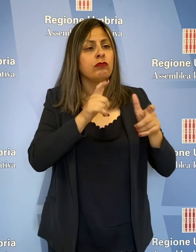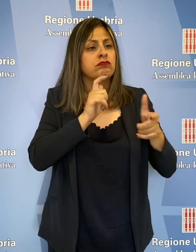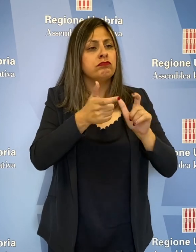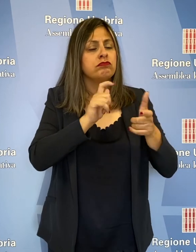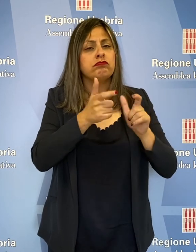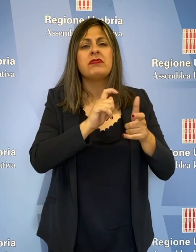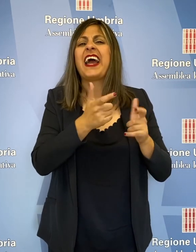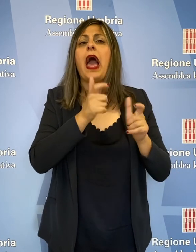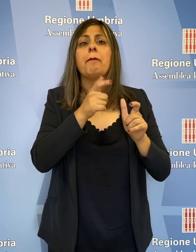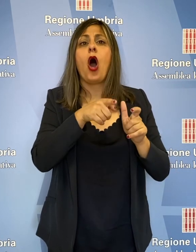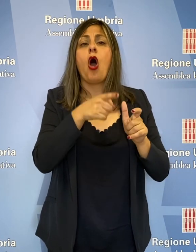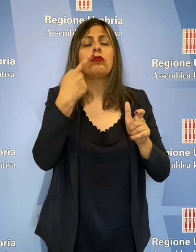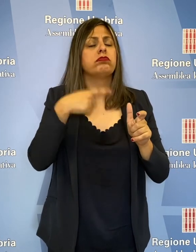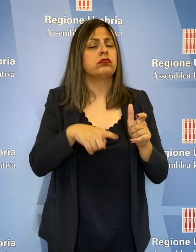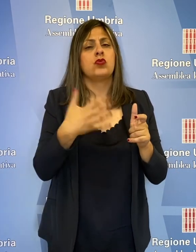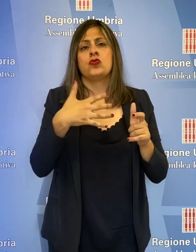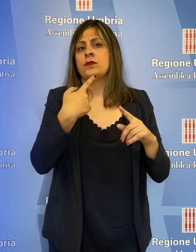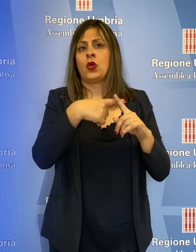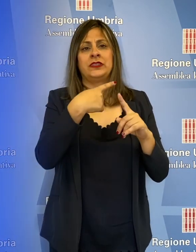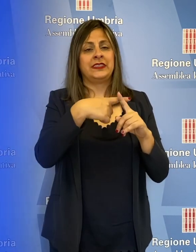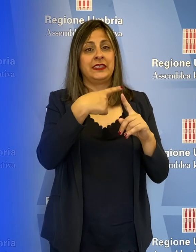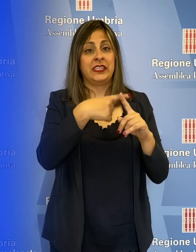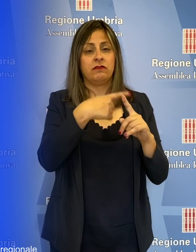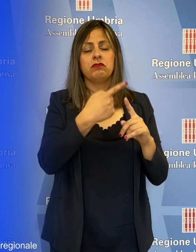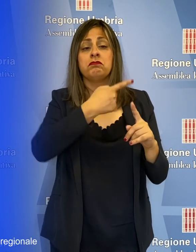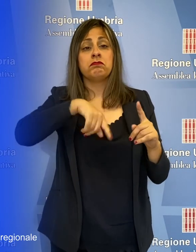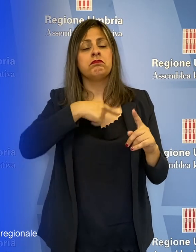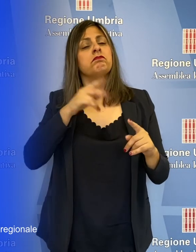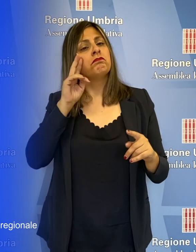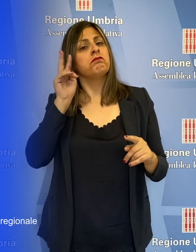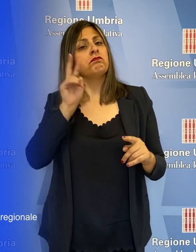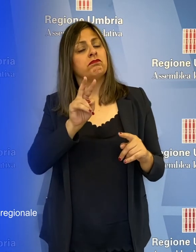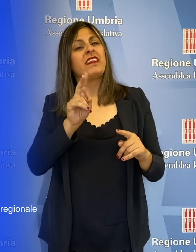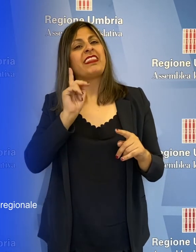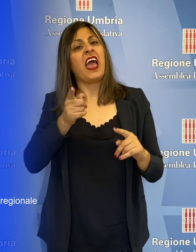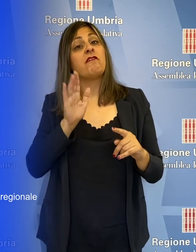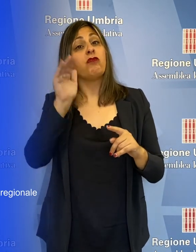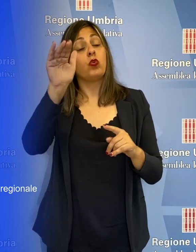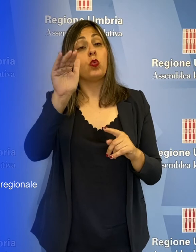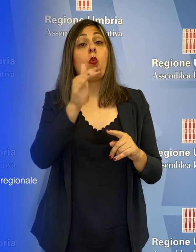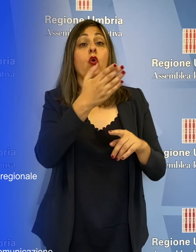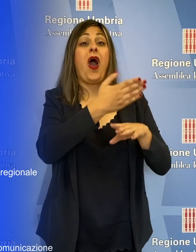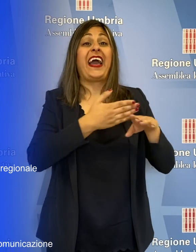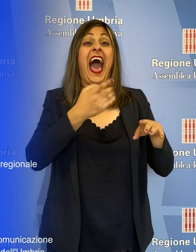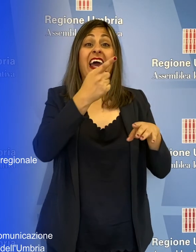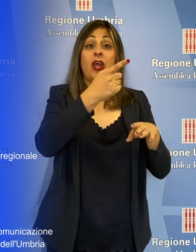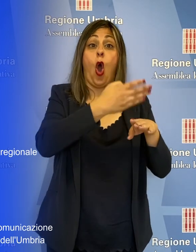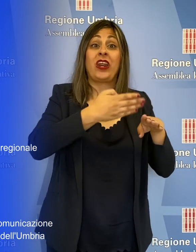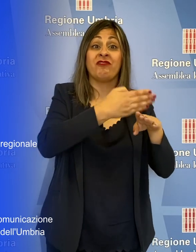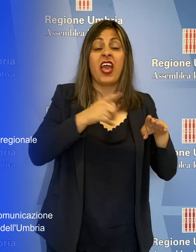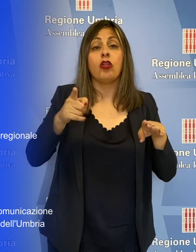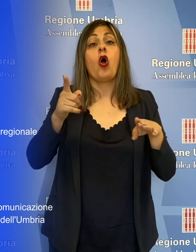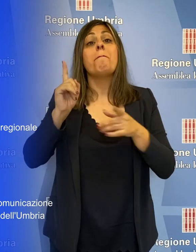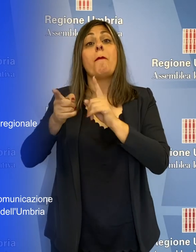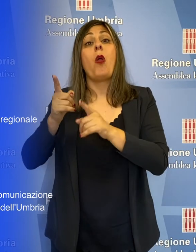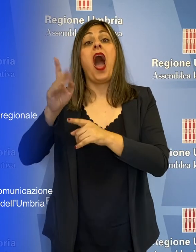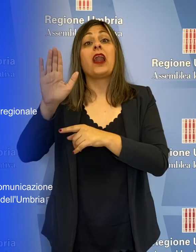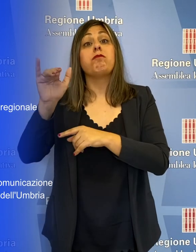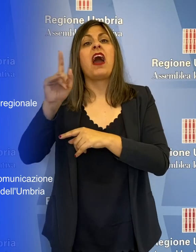guardiamo con interesse allo scorporo di Cario Orvieto da Popolare Bari, ma ciò richiede mezzi finanziari e un piano industriale, un partner forte,